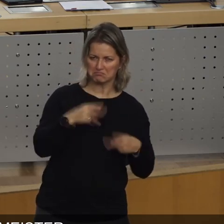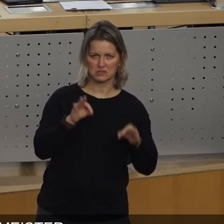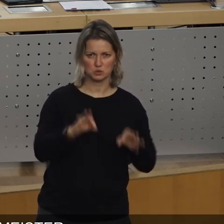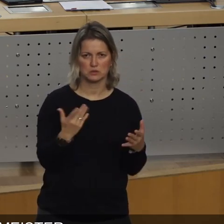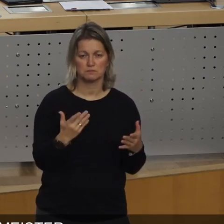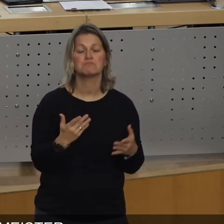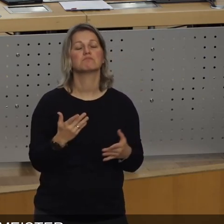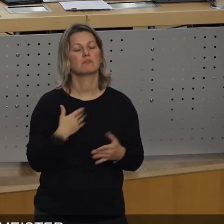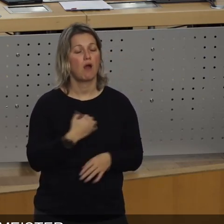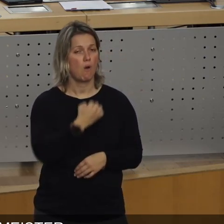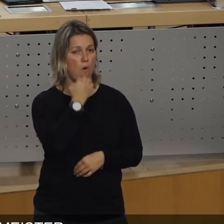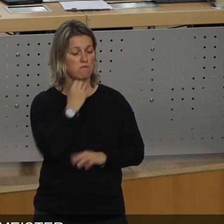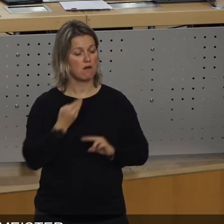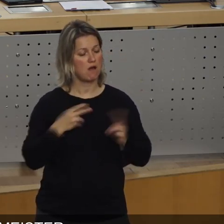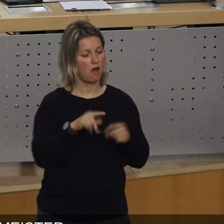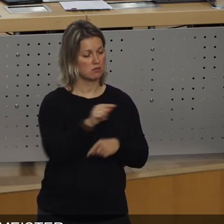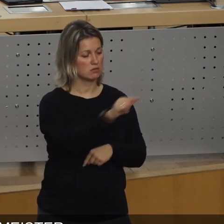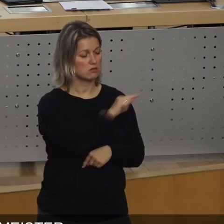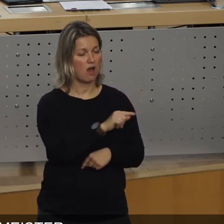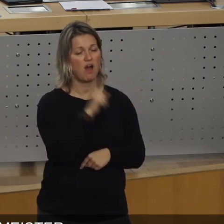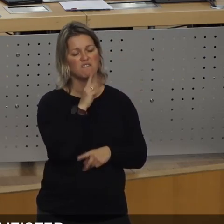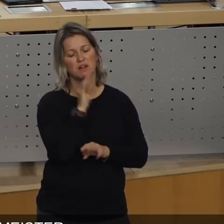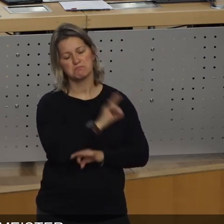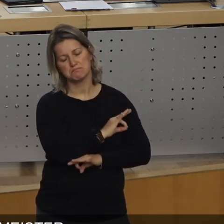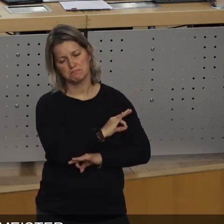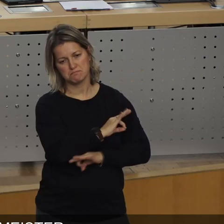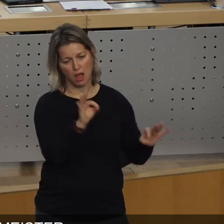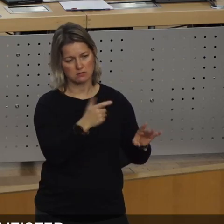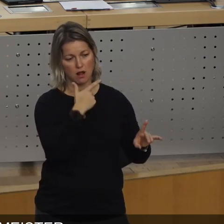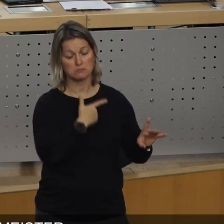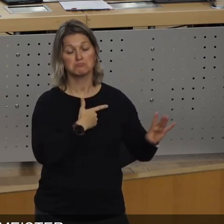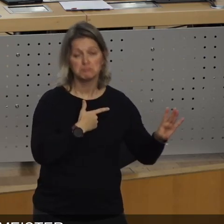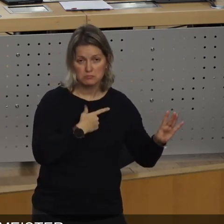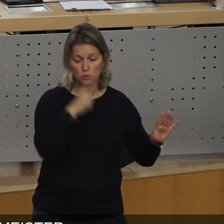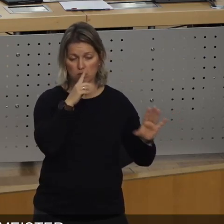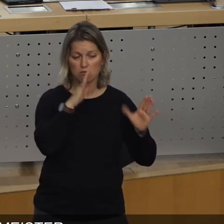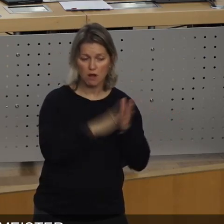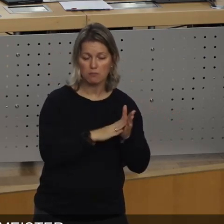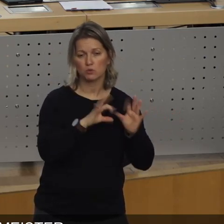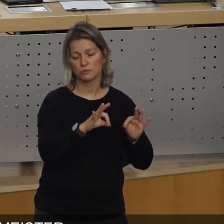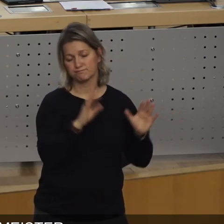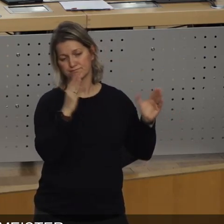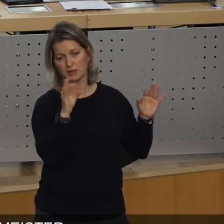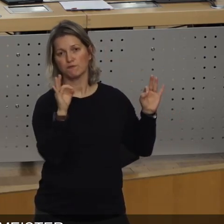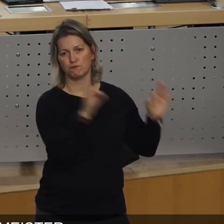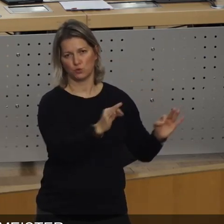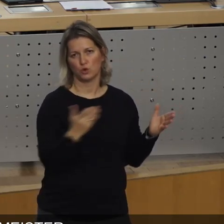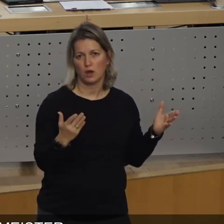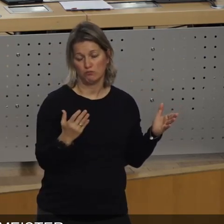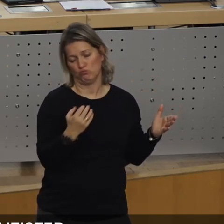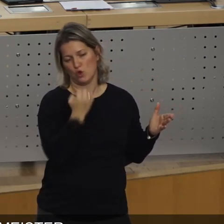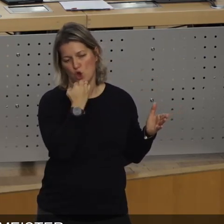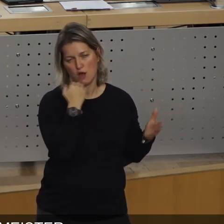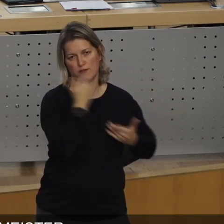anderen so sensationell viel besser waren als wir, dann sage ich Glückwunsch, toll, mein Kompliment an die Kolleginnen und